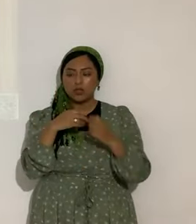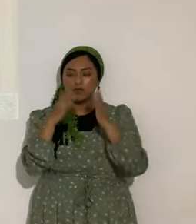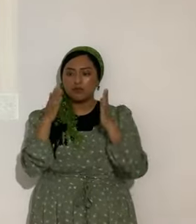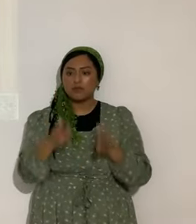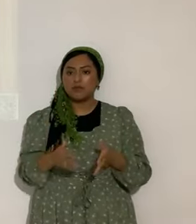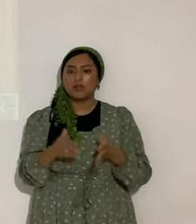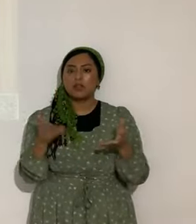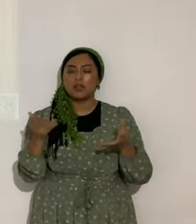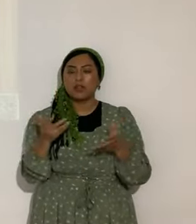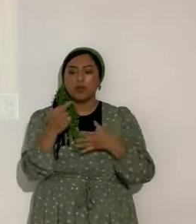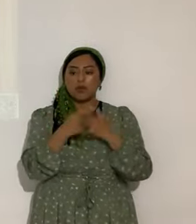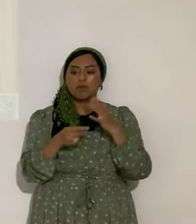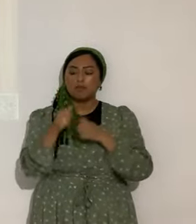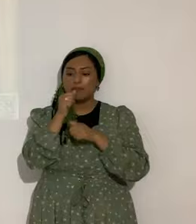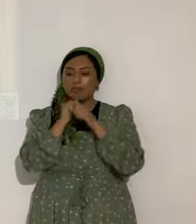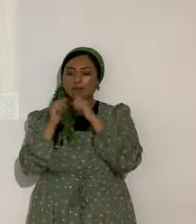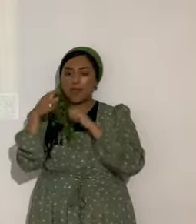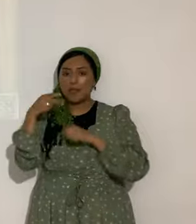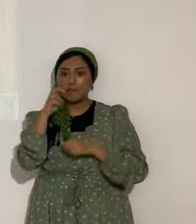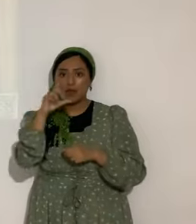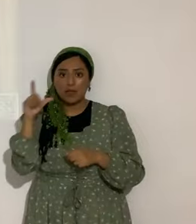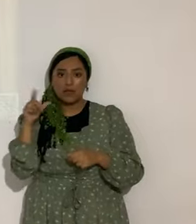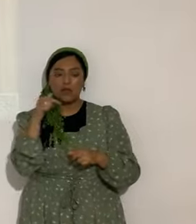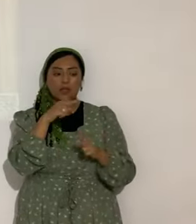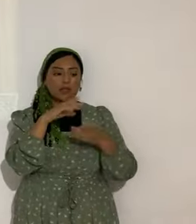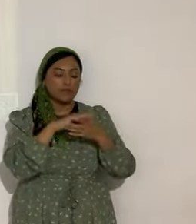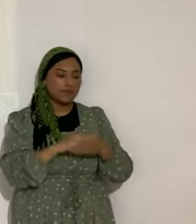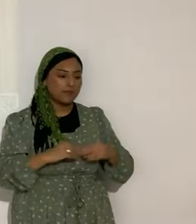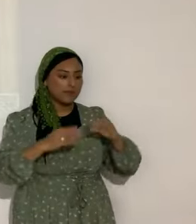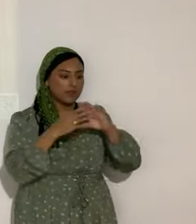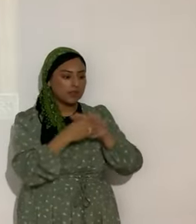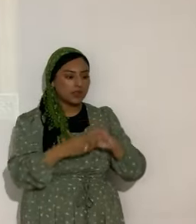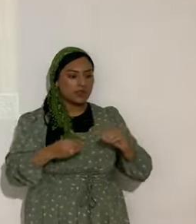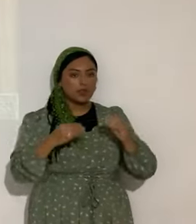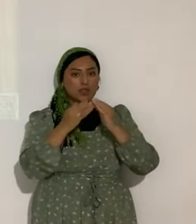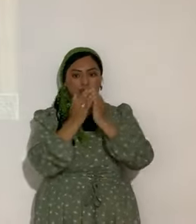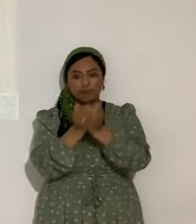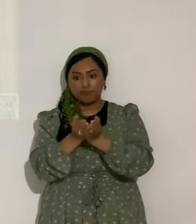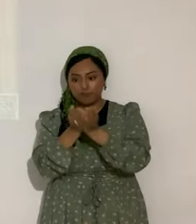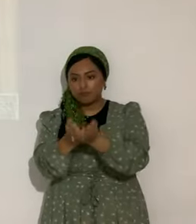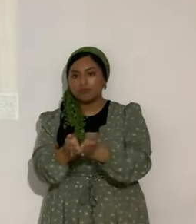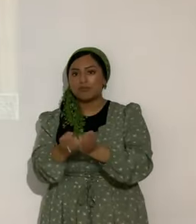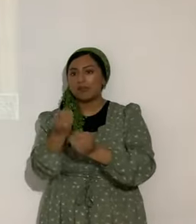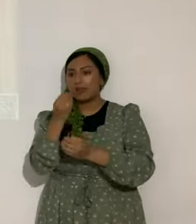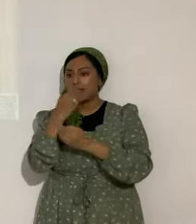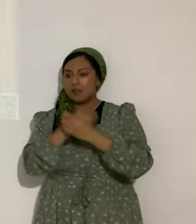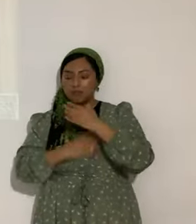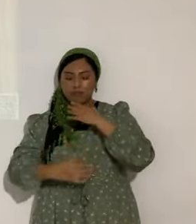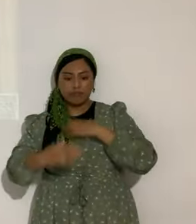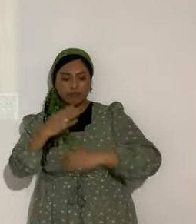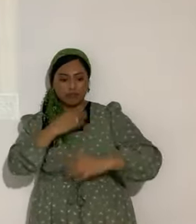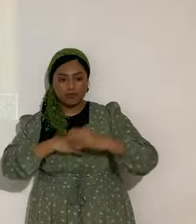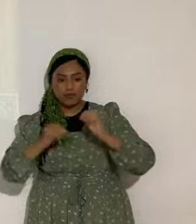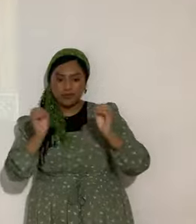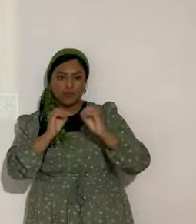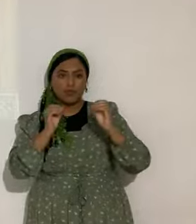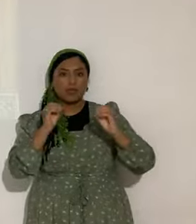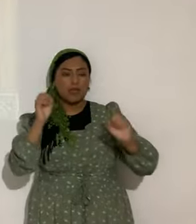Lo que aguantó Pablo y lo narra a él. Naufragios, pedradas, prisiones,